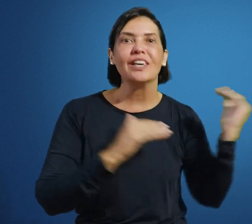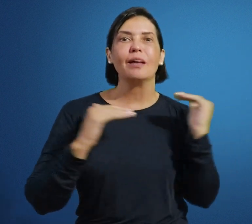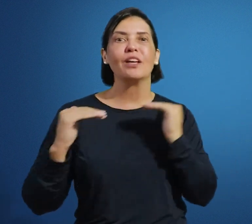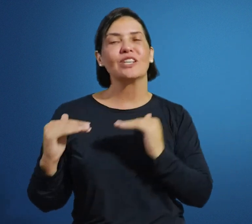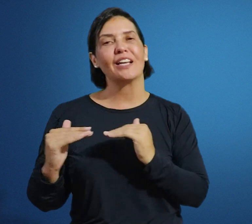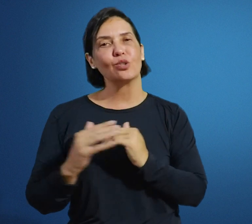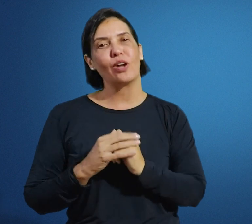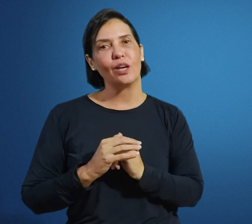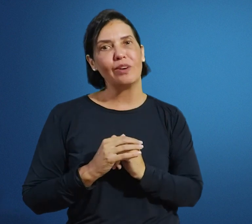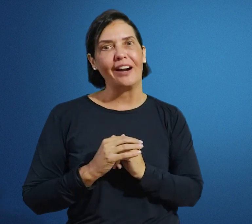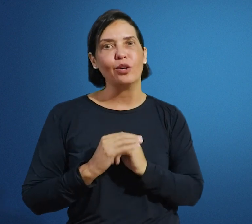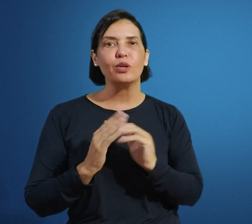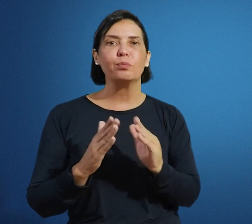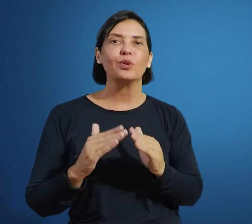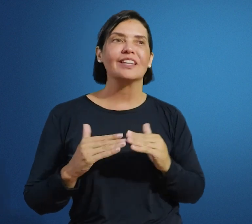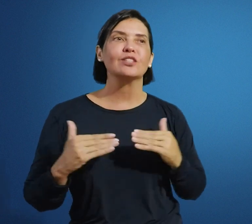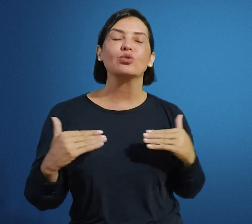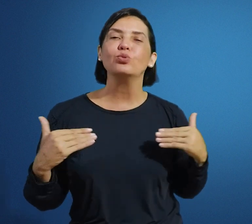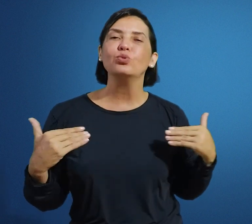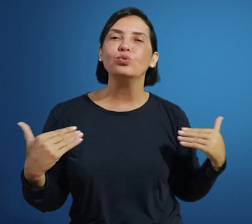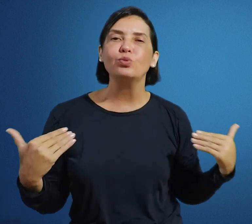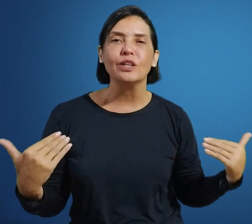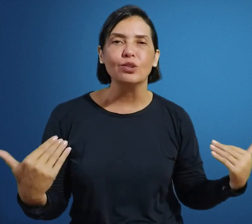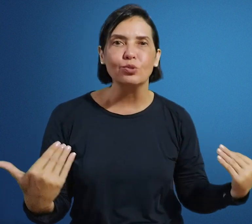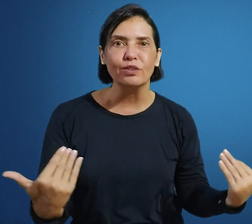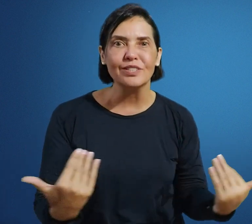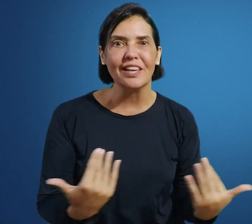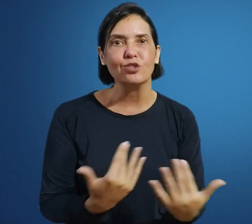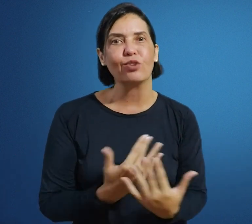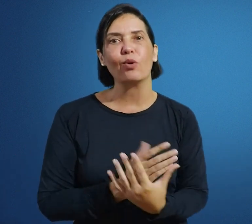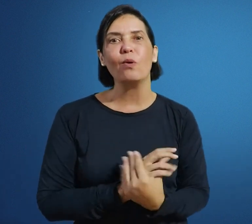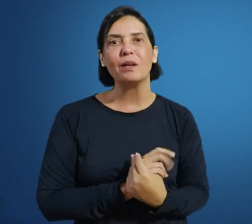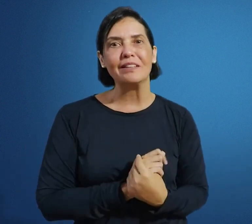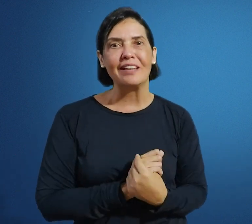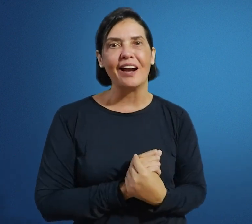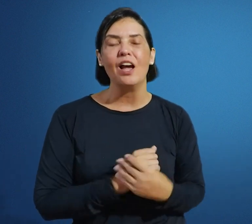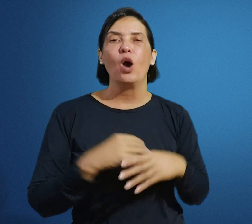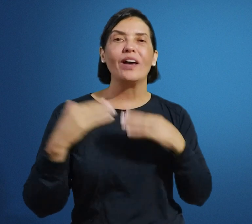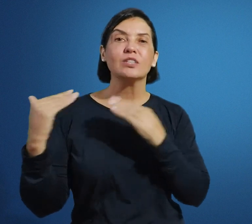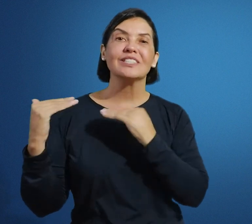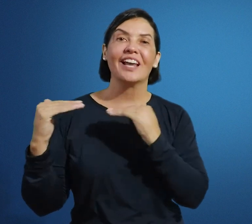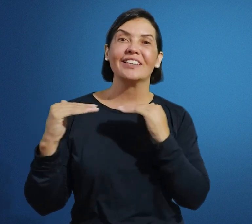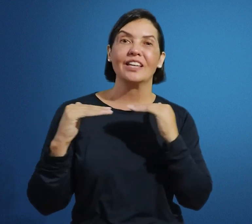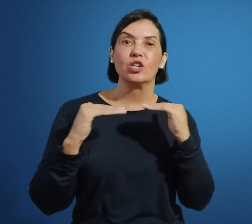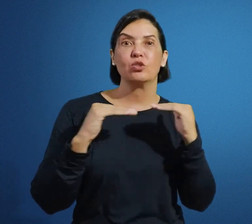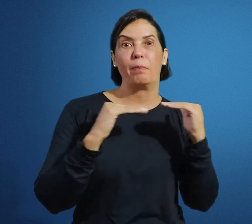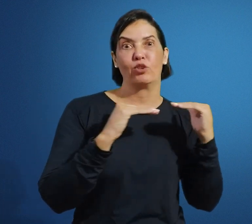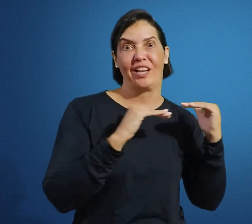que ele aprende lá na escola regular. O e-book traz tudo isso para vocês, de forma complementar. Quais são as características e o papel de